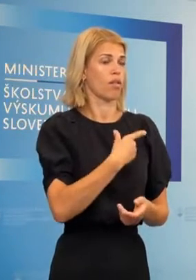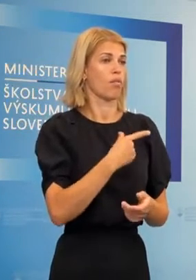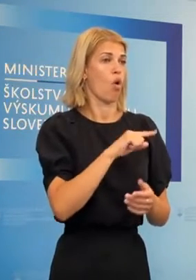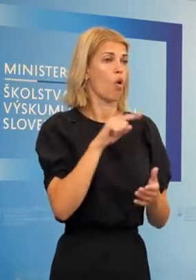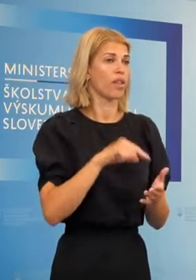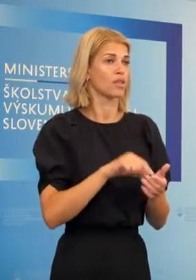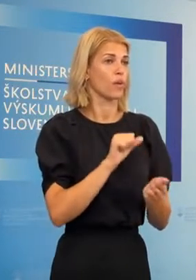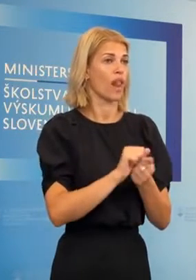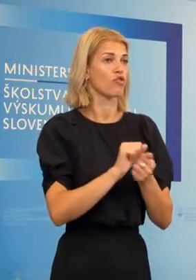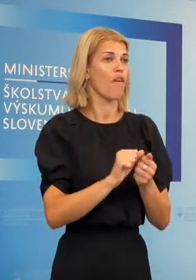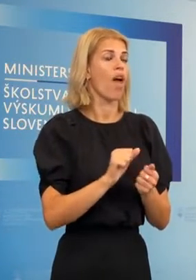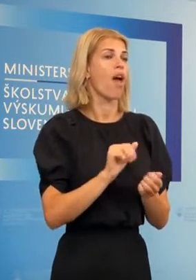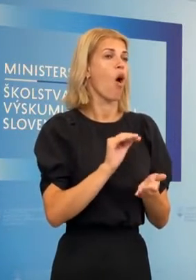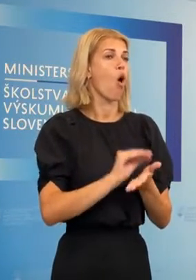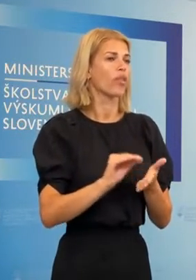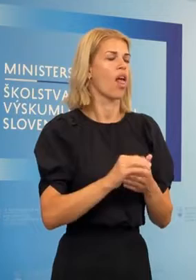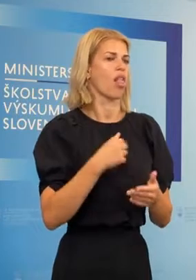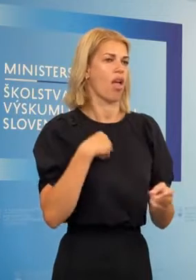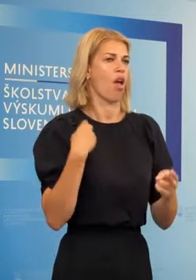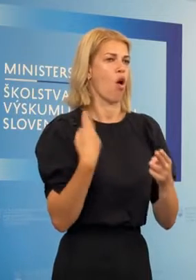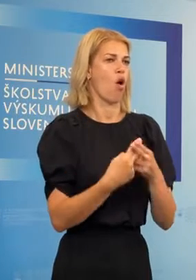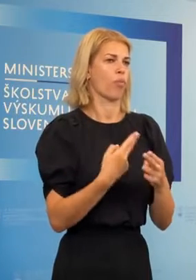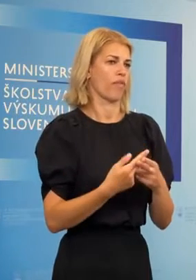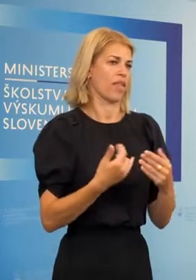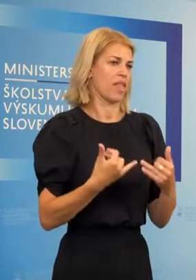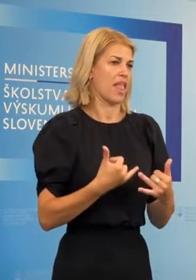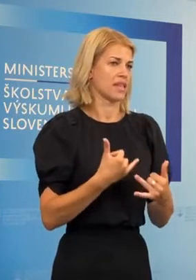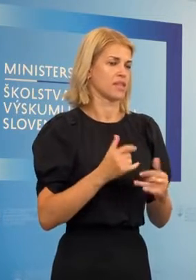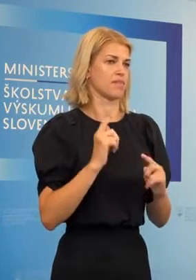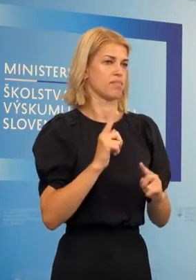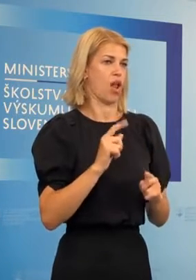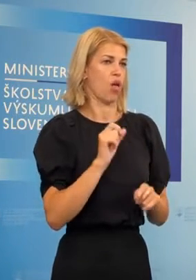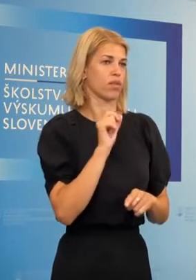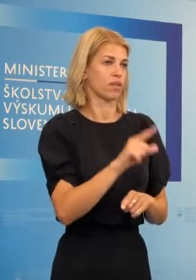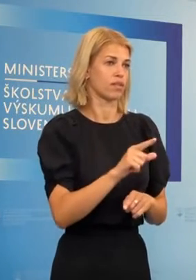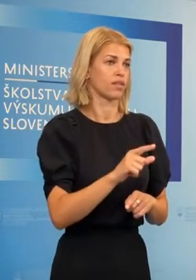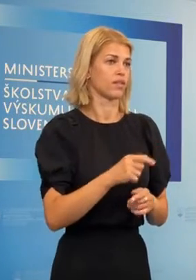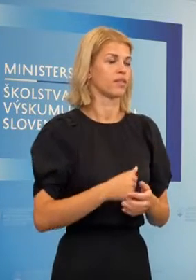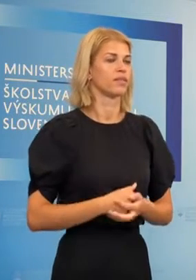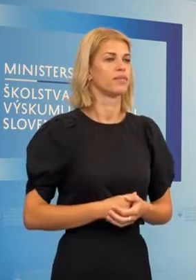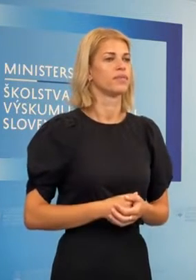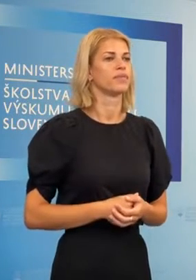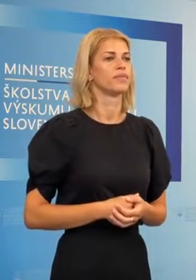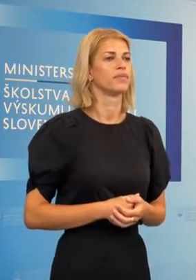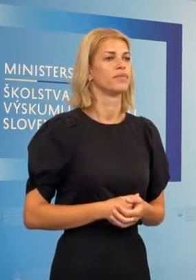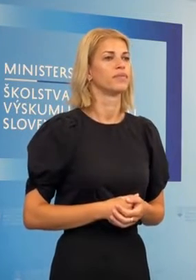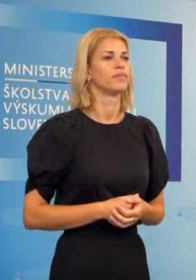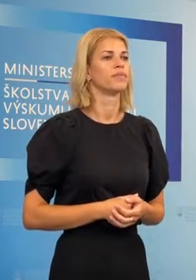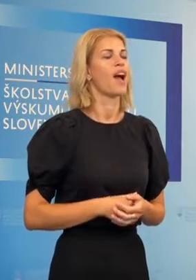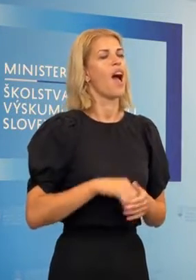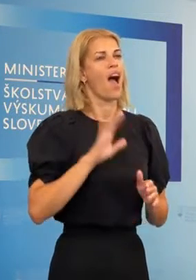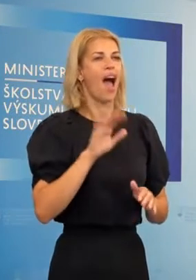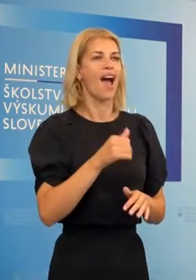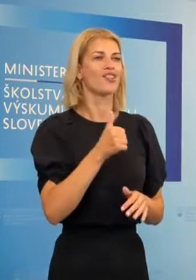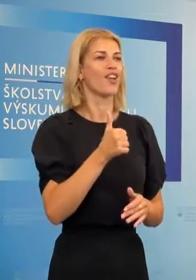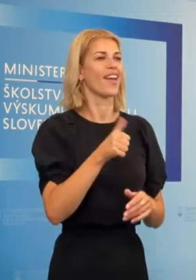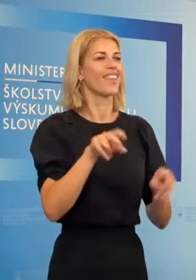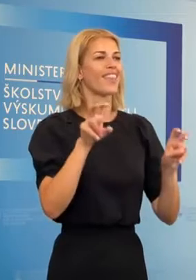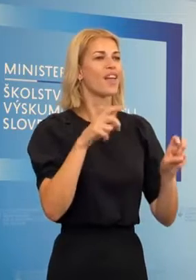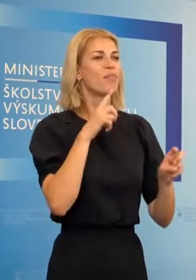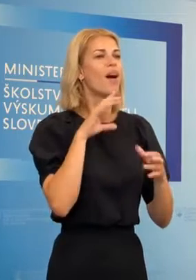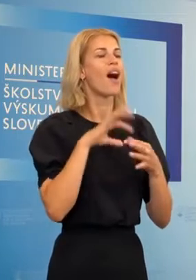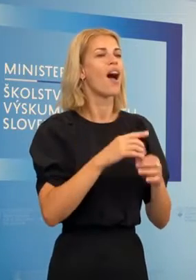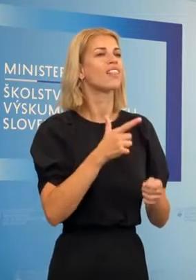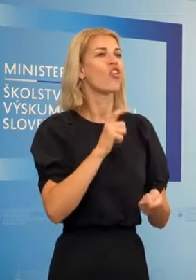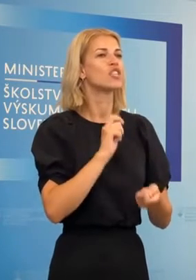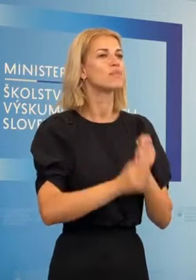naše tlačového delenie, tak vám odpovieme, myslím, že behom dnešného dňa, ak nie hodin. Skúsim predsa len ešte jednu tému. V súvislosti s